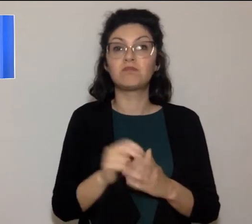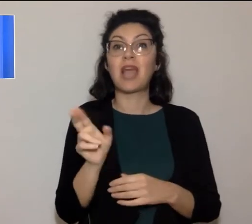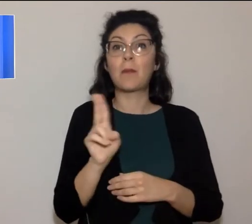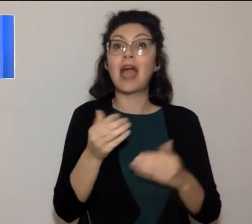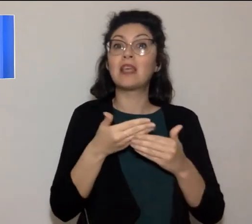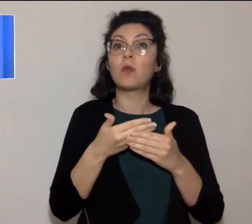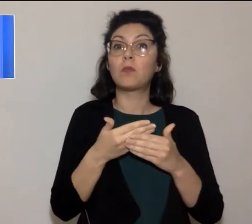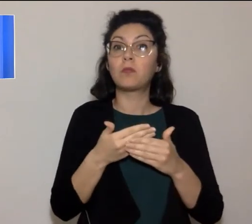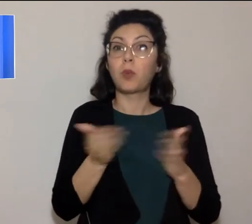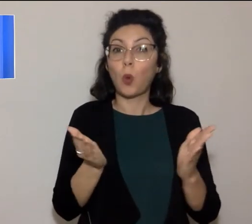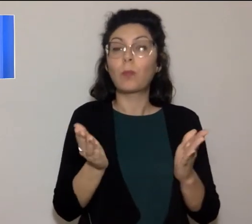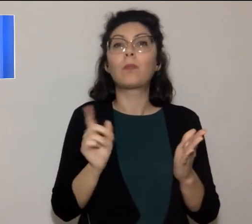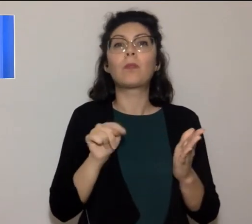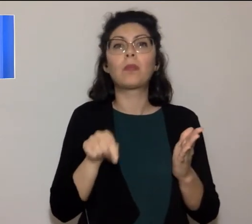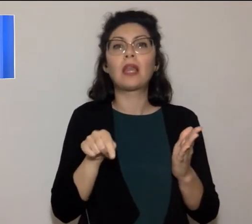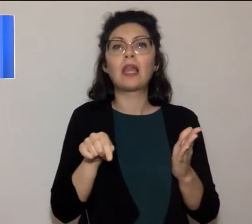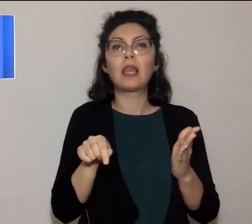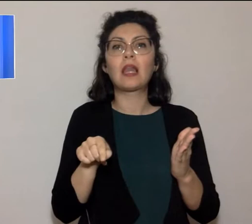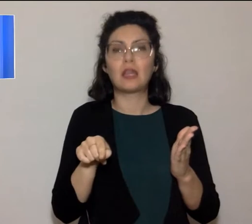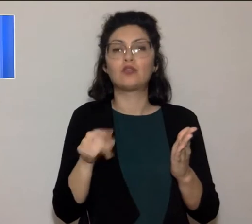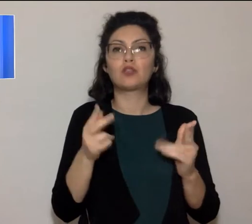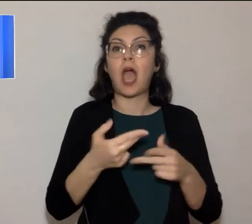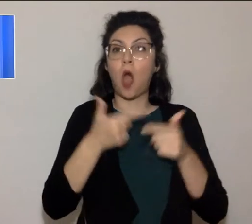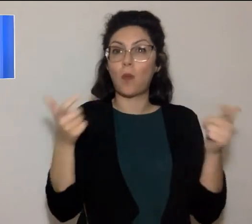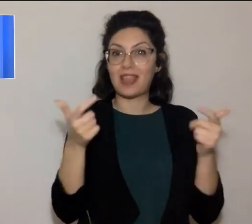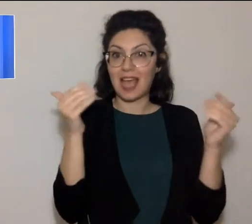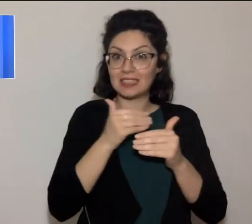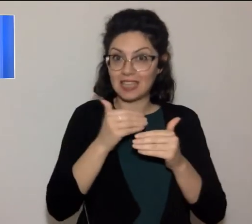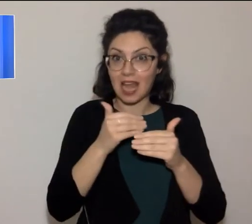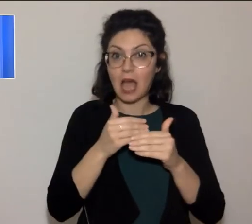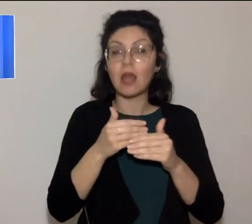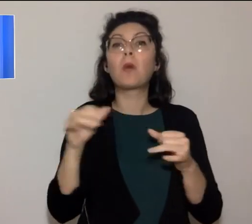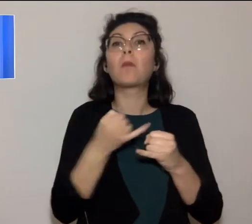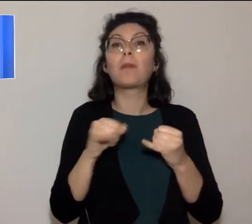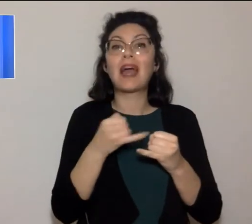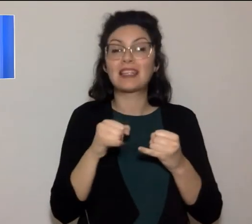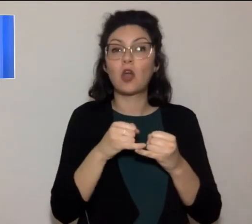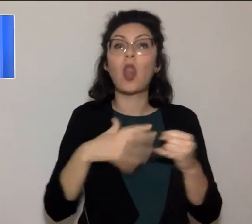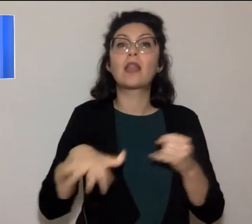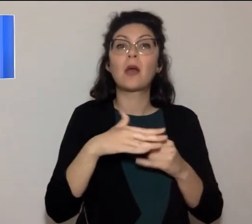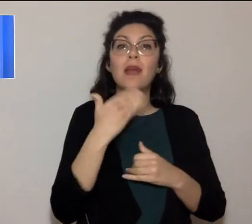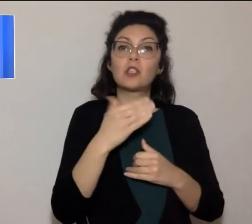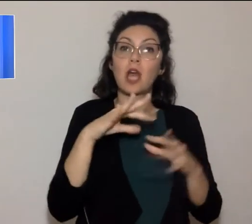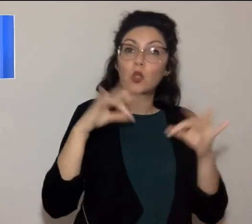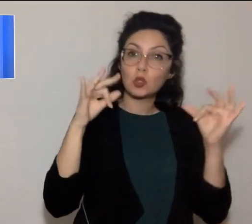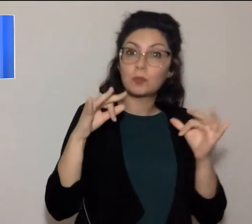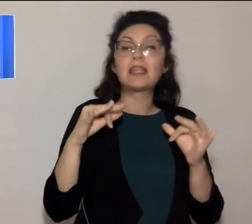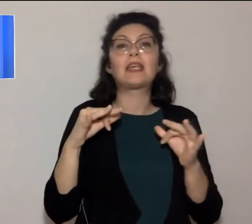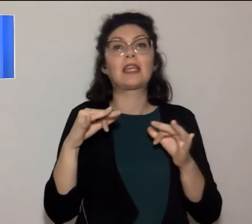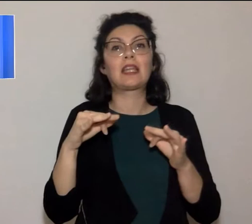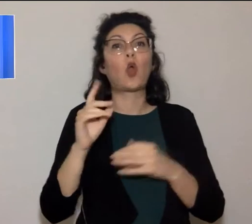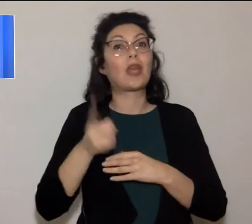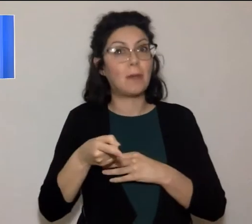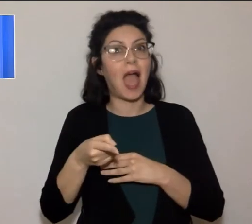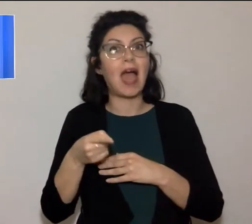aumentati nelle ore serali, in particolare in Piazza Santo Spirito, Piazza Ghiberti e Borgo Santa Croce.